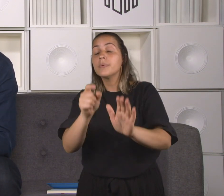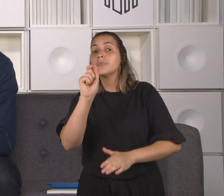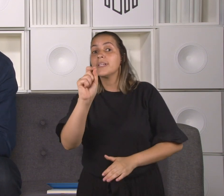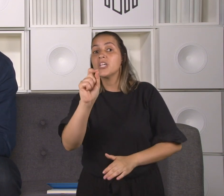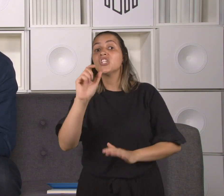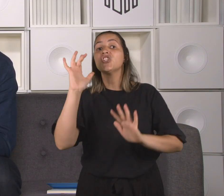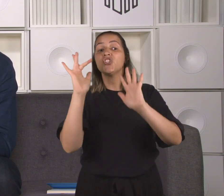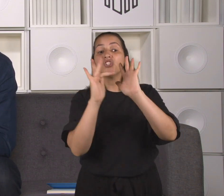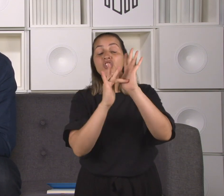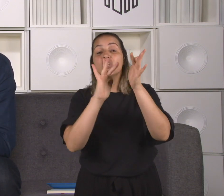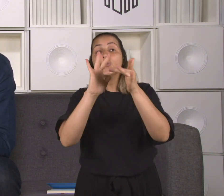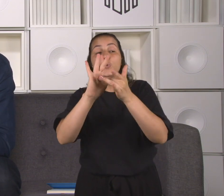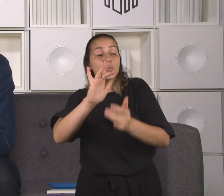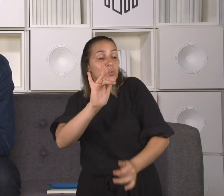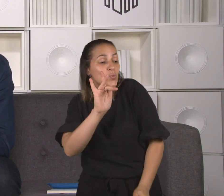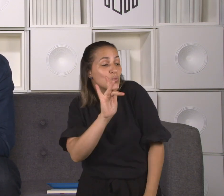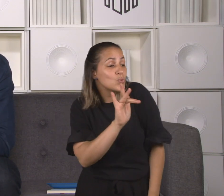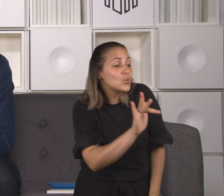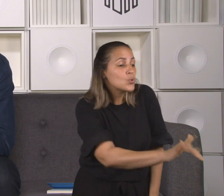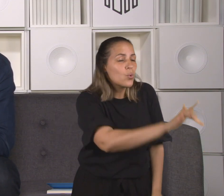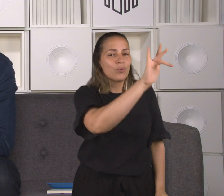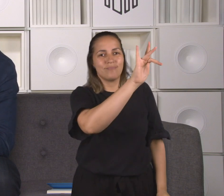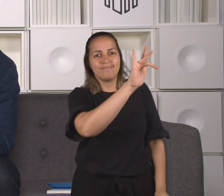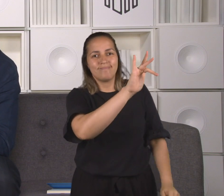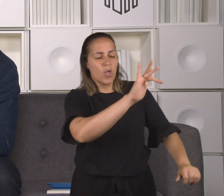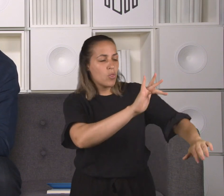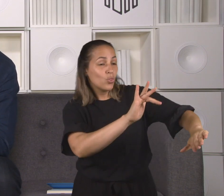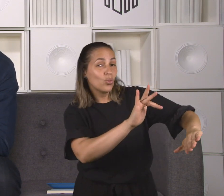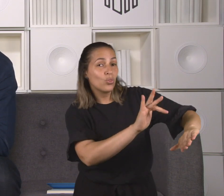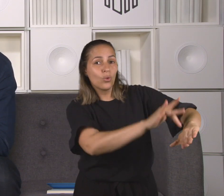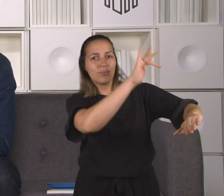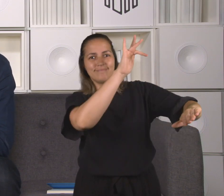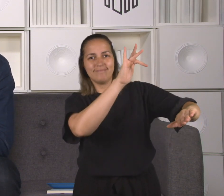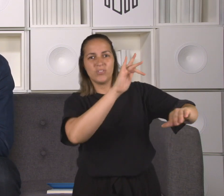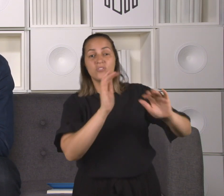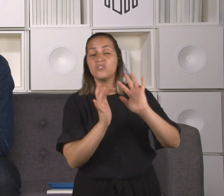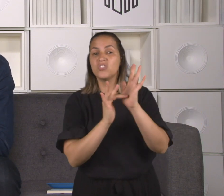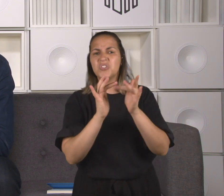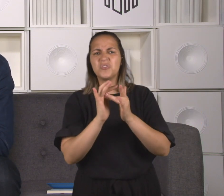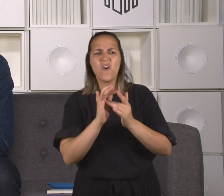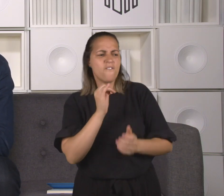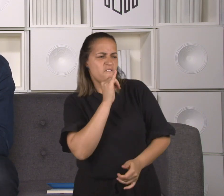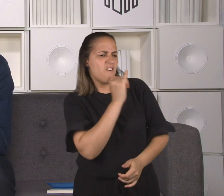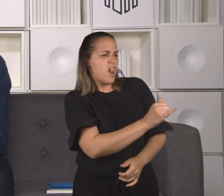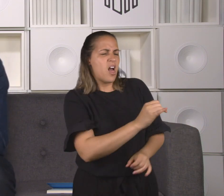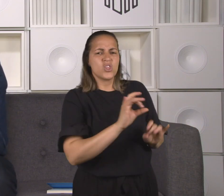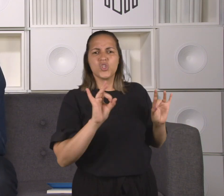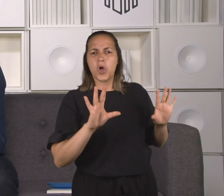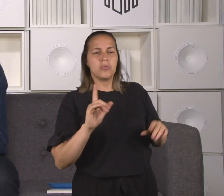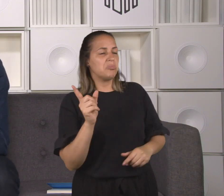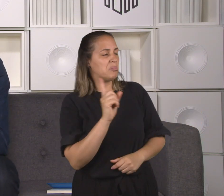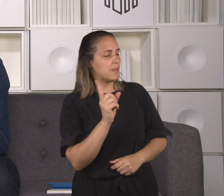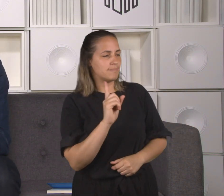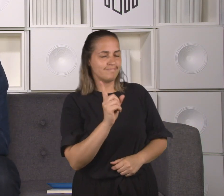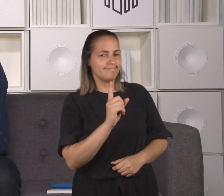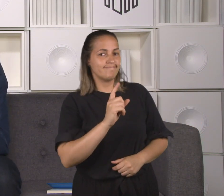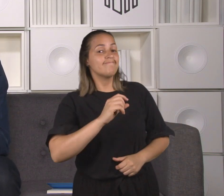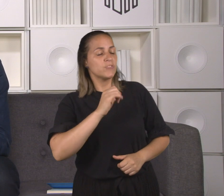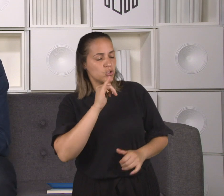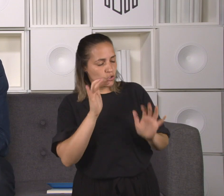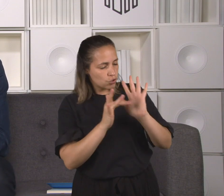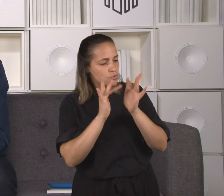tocou nele. Ele não apenas deu uma palavra de ordem. Porque em alguns milagres de Jesus